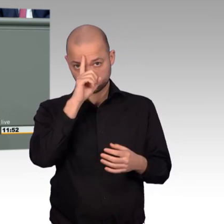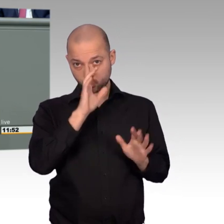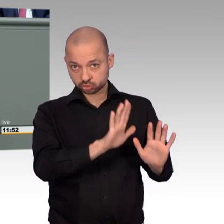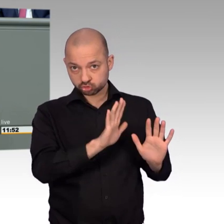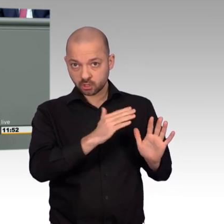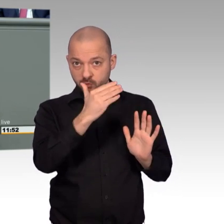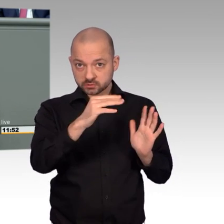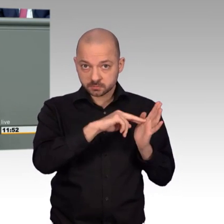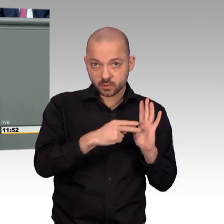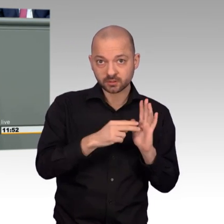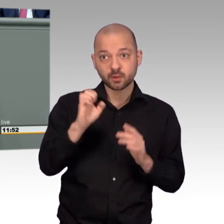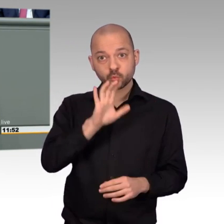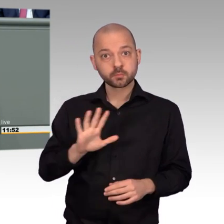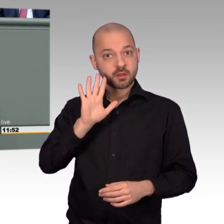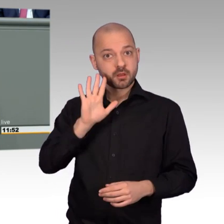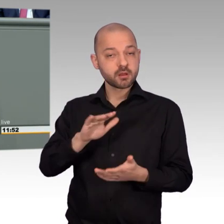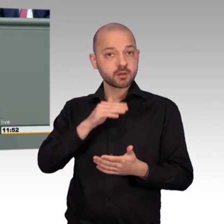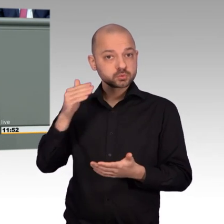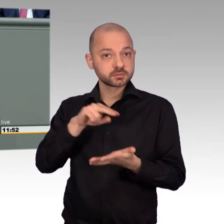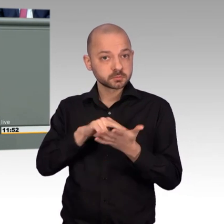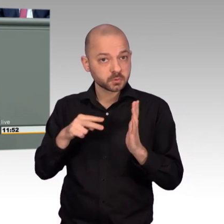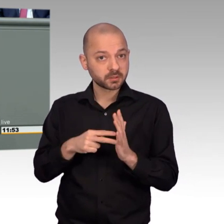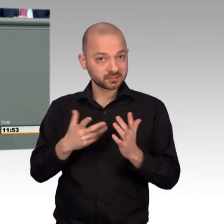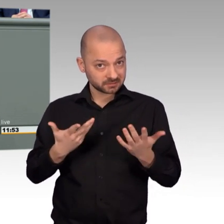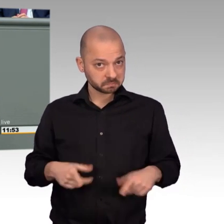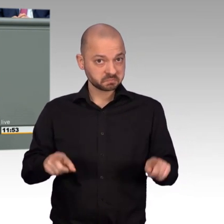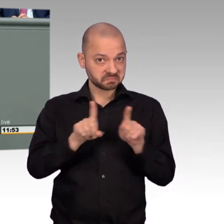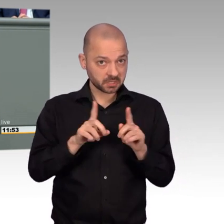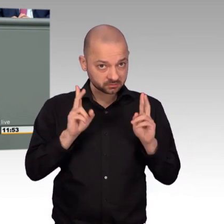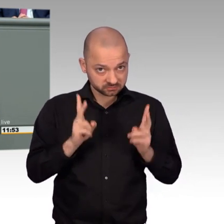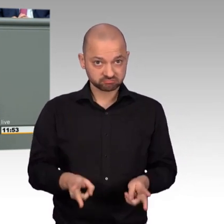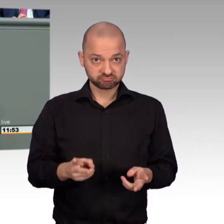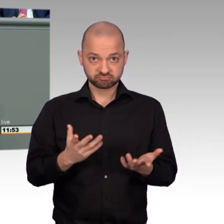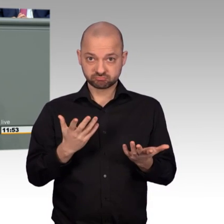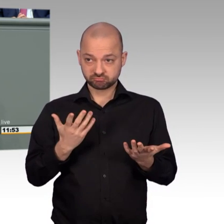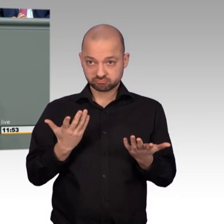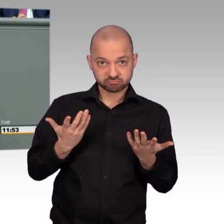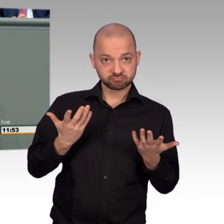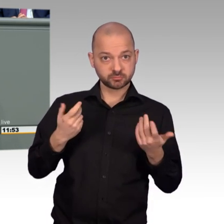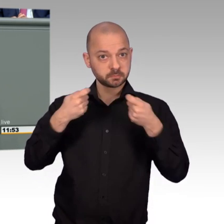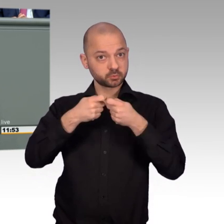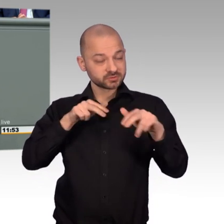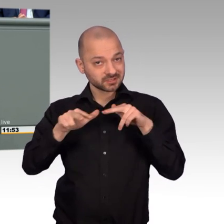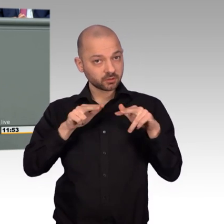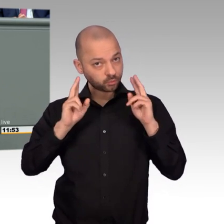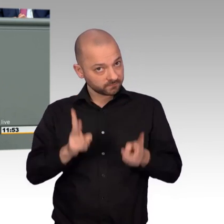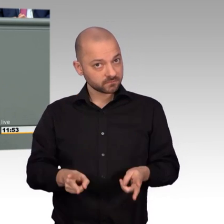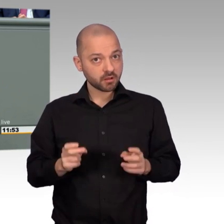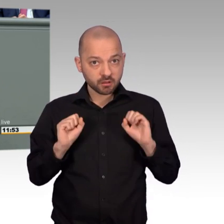wenig oder teilweise gar nichts getan. Und es gibt Bereiche, in denen tut man sogar das absolut Falsche. Und es ist höchste Zeit, das zu ändern.